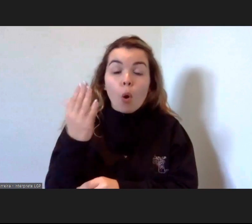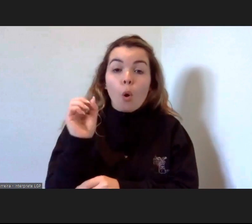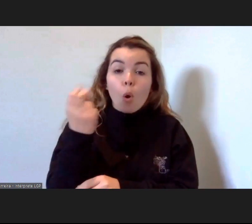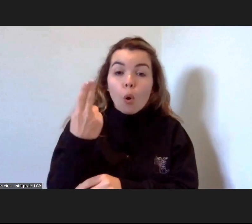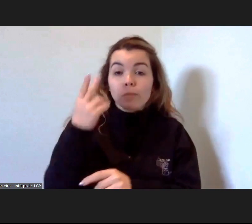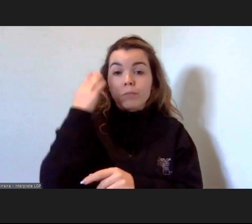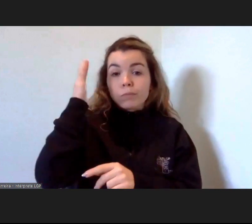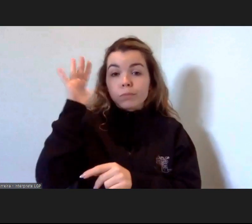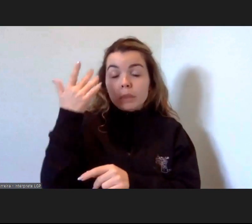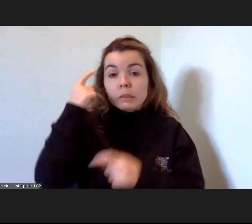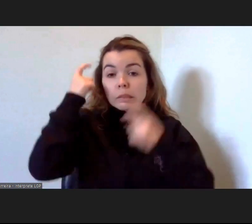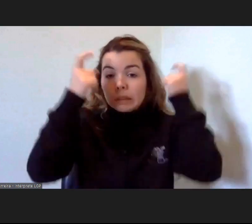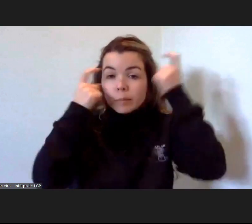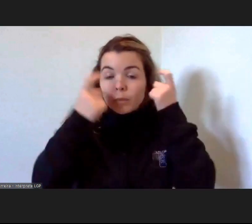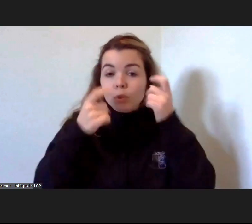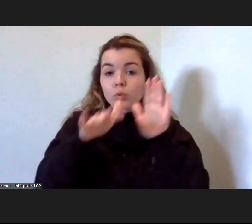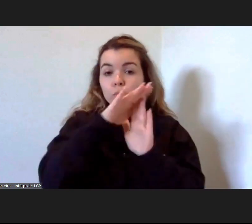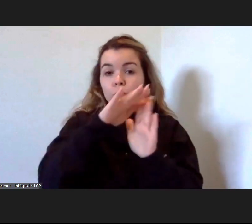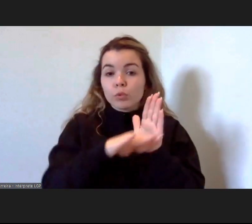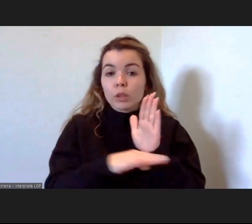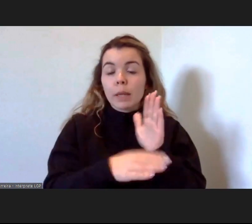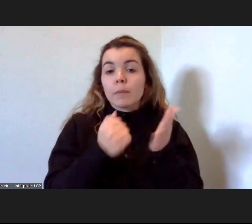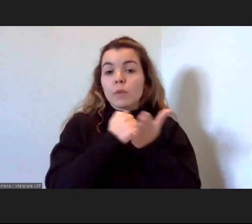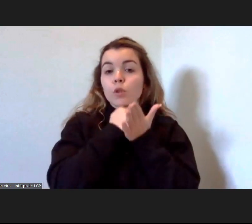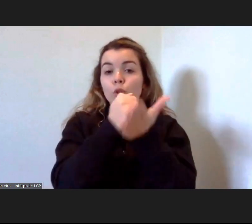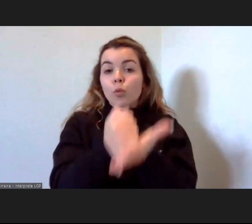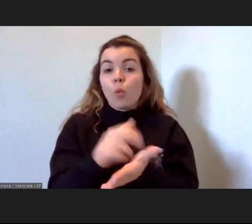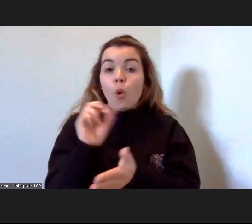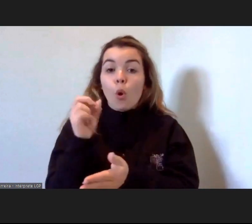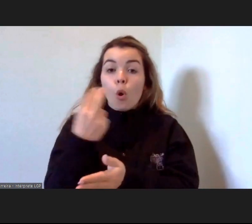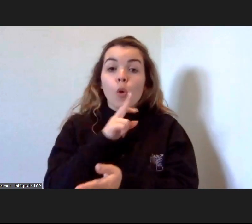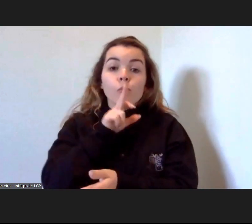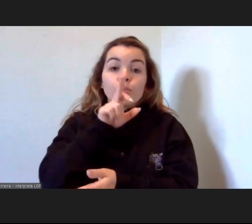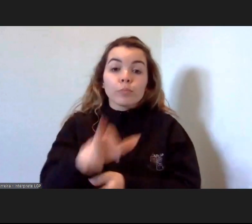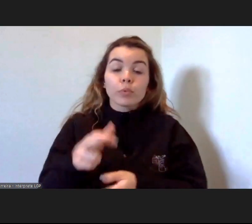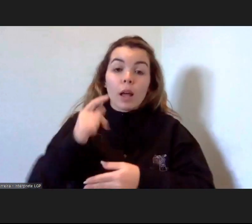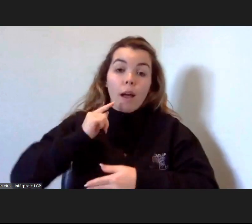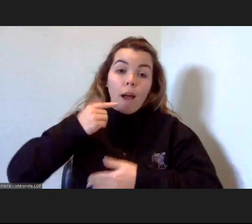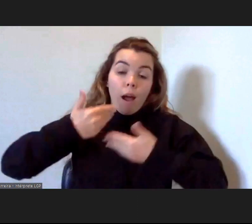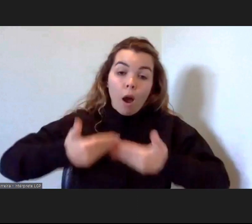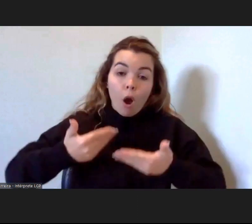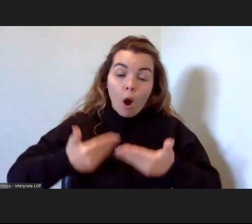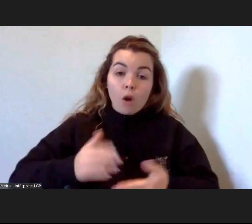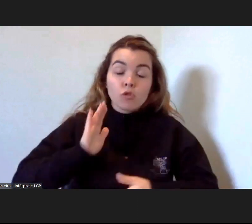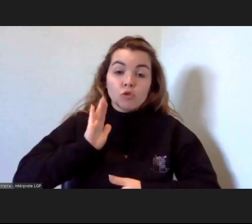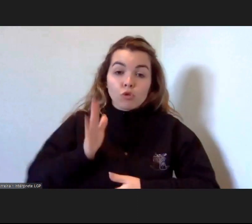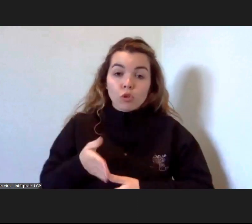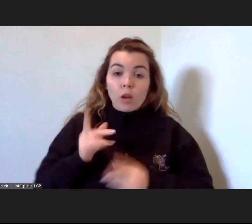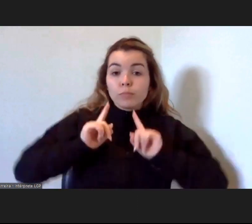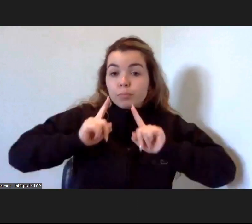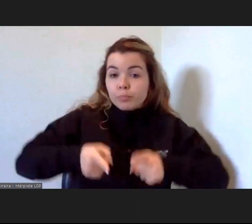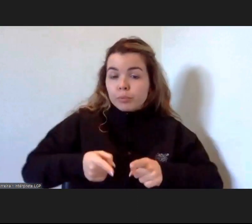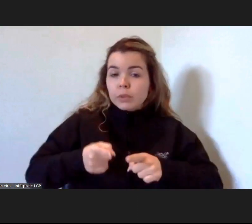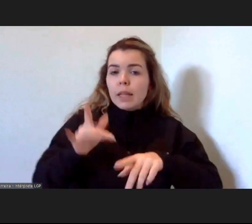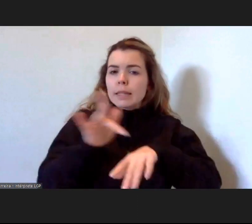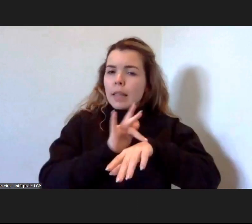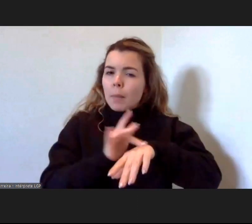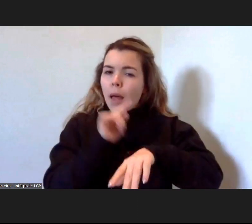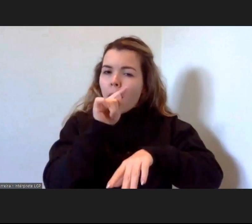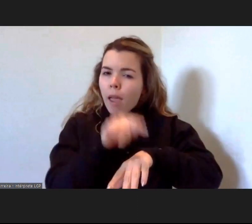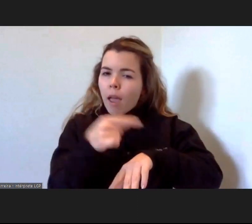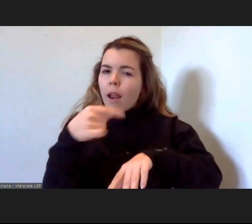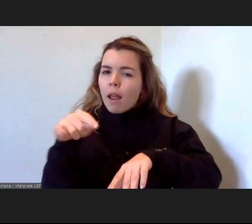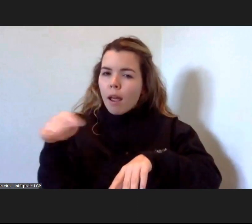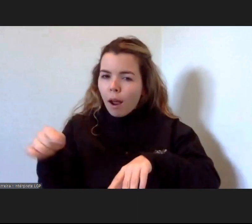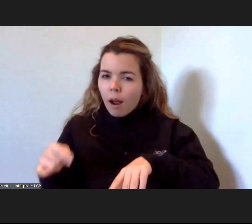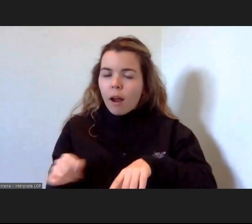programas de apoio ou respostas que hoje em dia já se começa a existir esta sensibilidade já